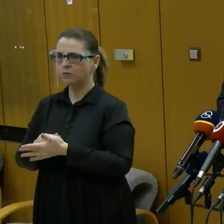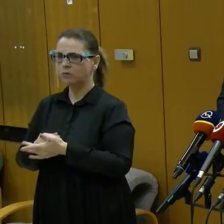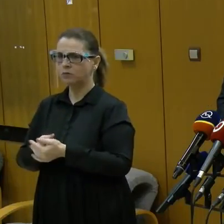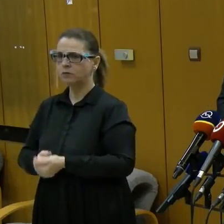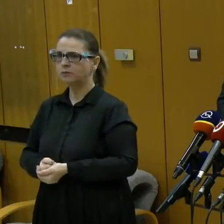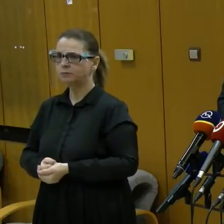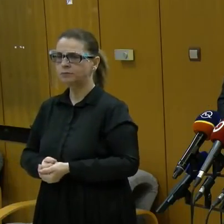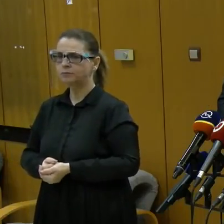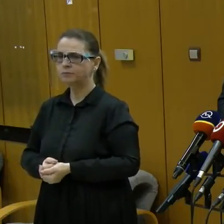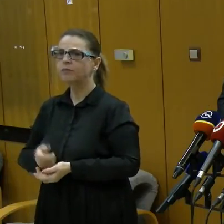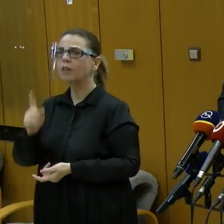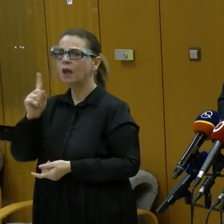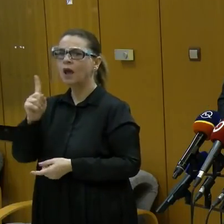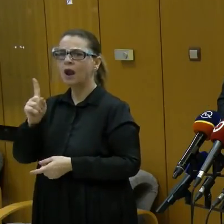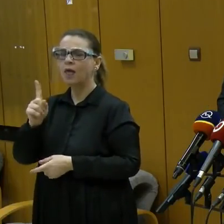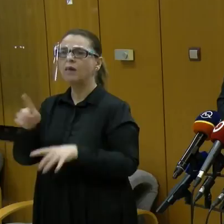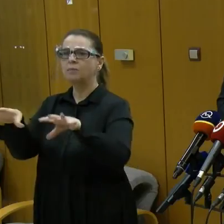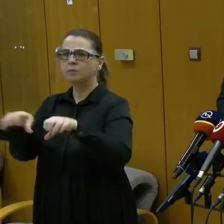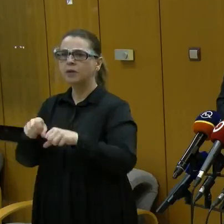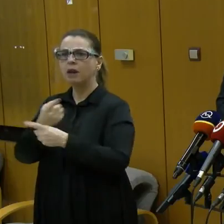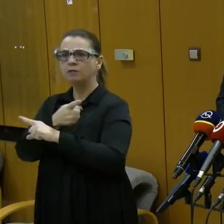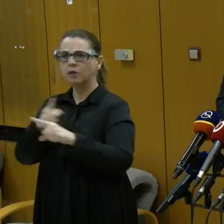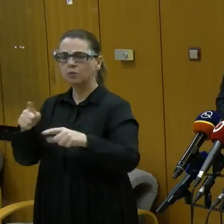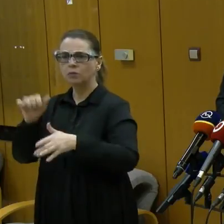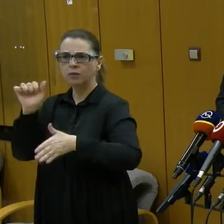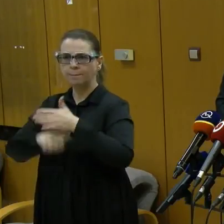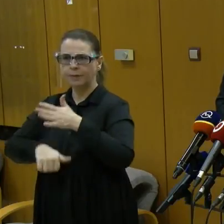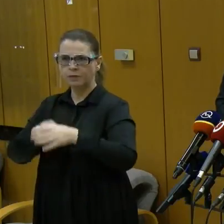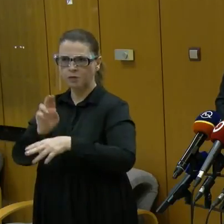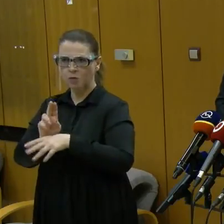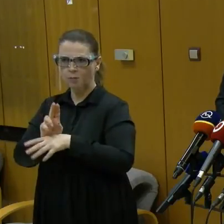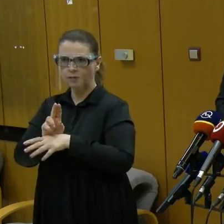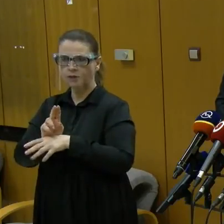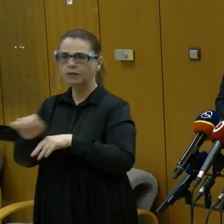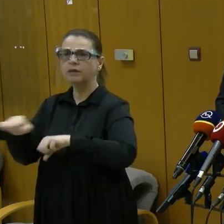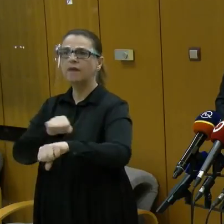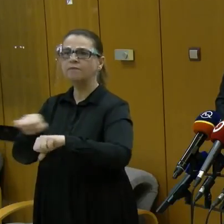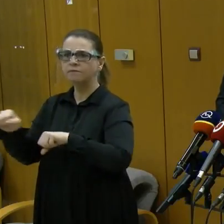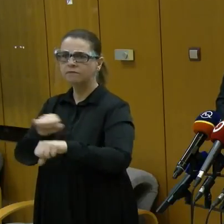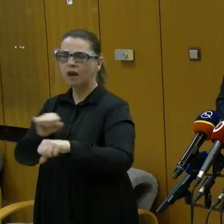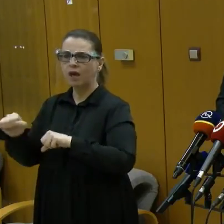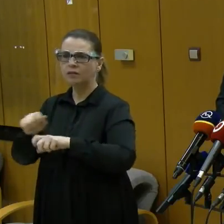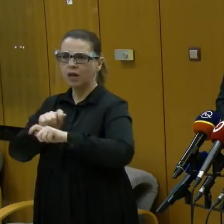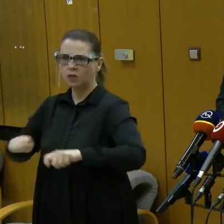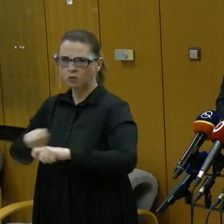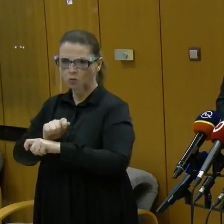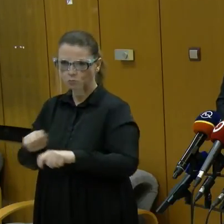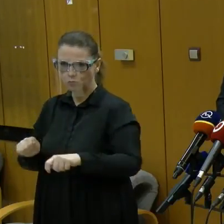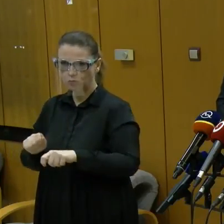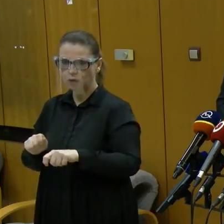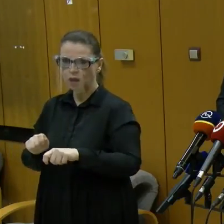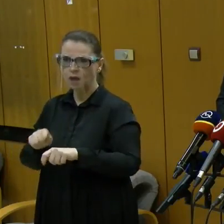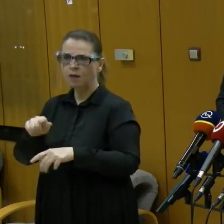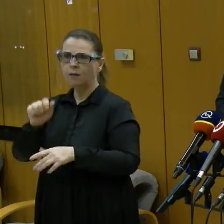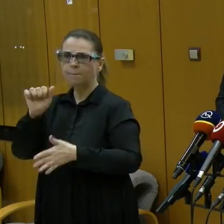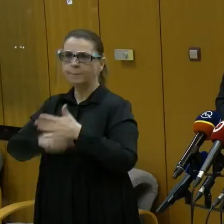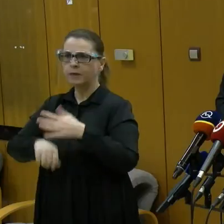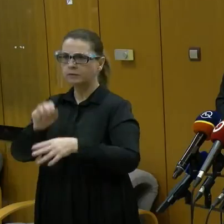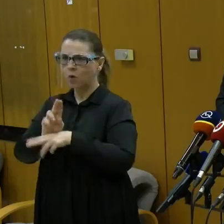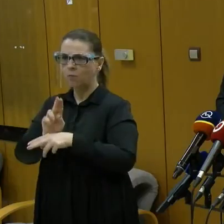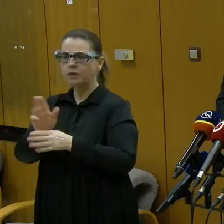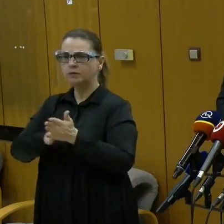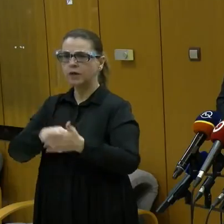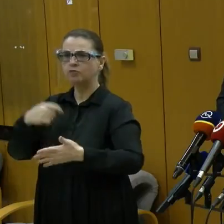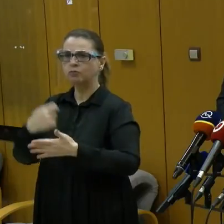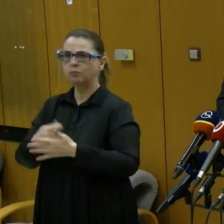avšak prijali sa viacere sprísnenia, avšak vláda sa rozhodla, že tieto sprísnenia budú, alebo začnú platiť až